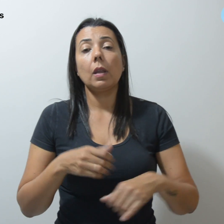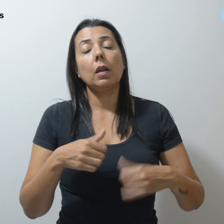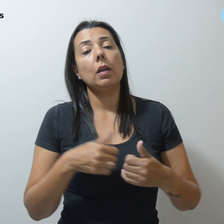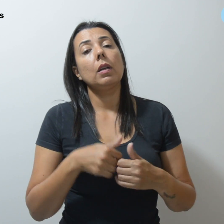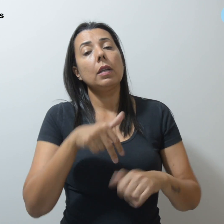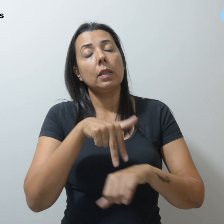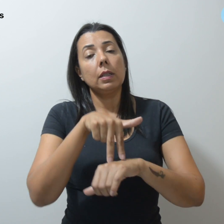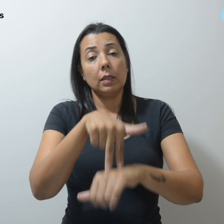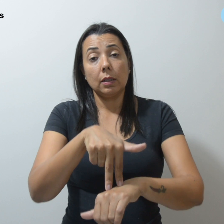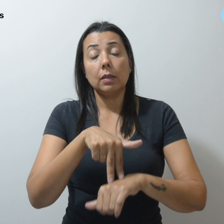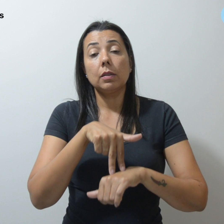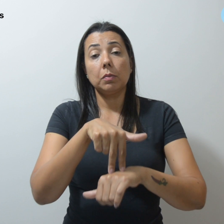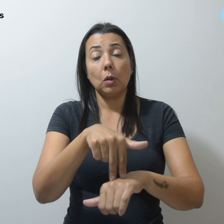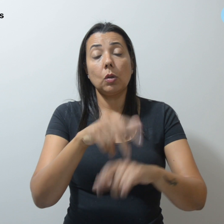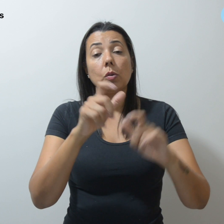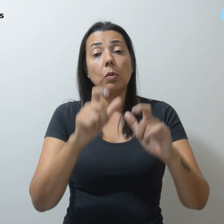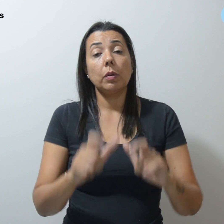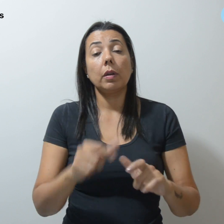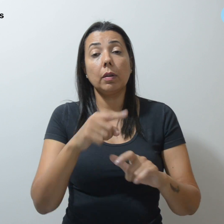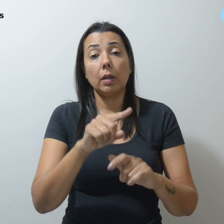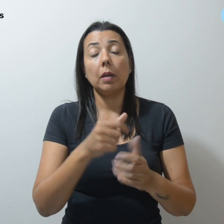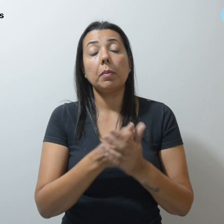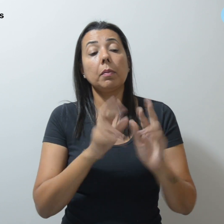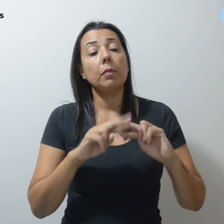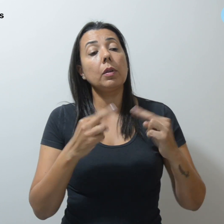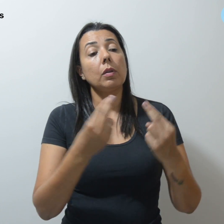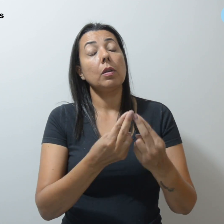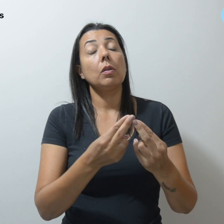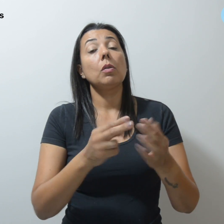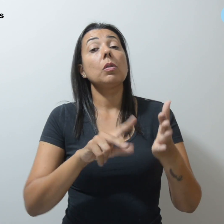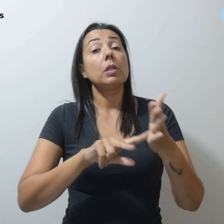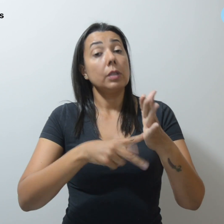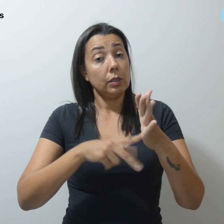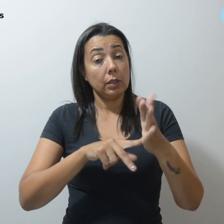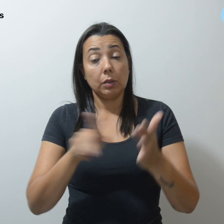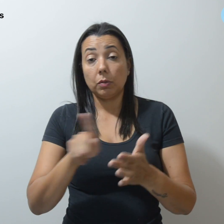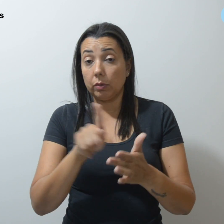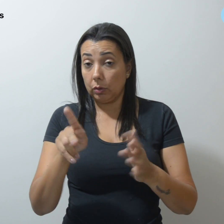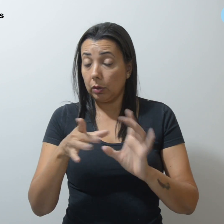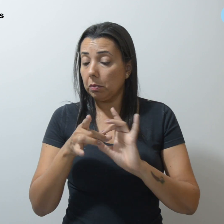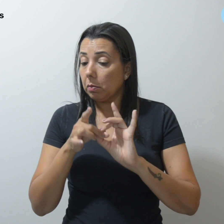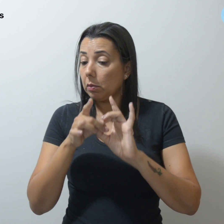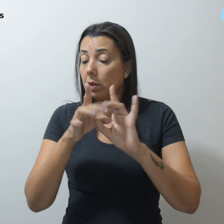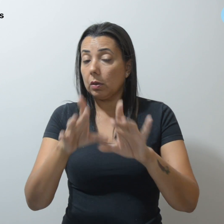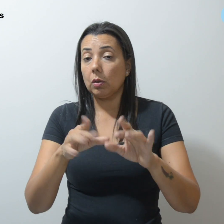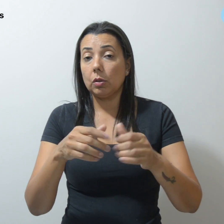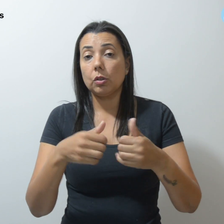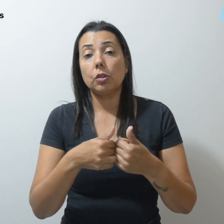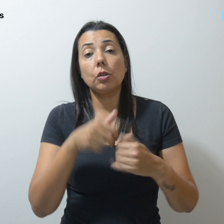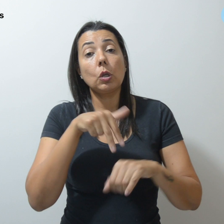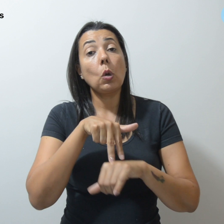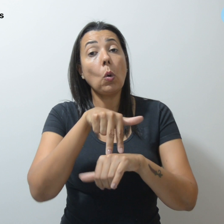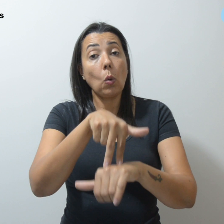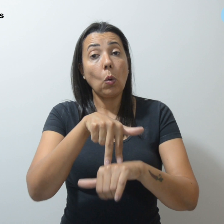para a Assembleia. O SimproDF disponibilizará transporte para levar